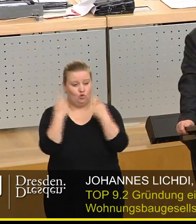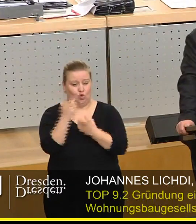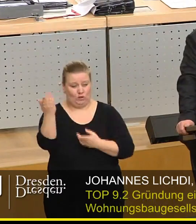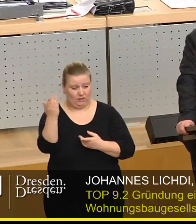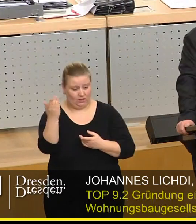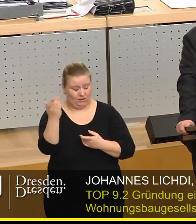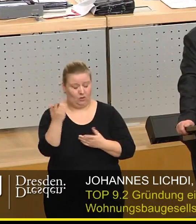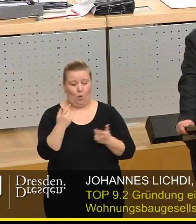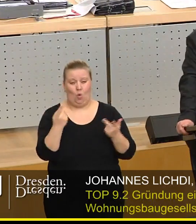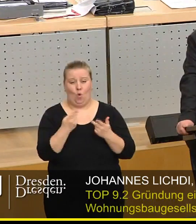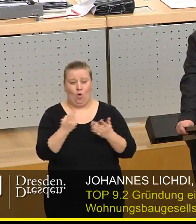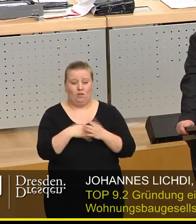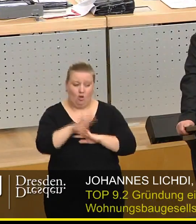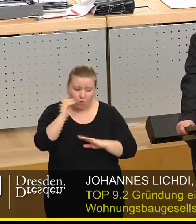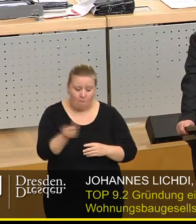dass sie